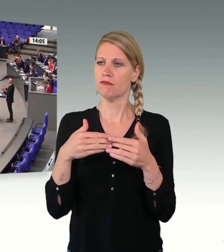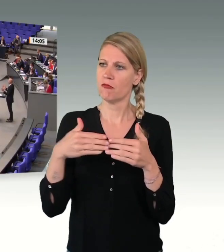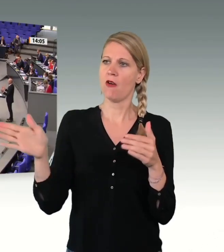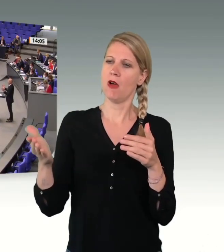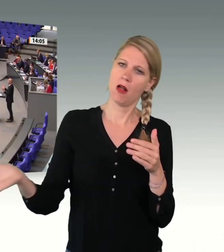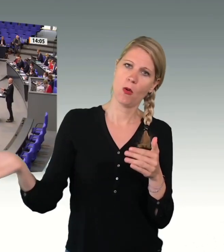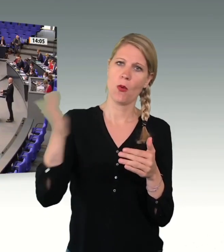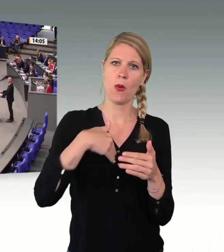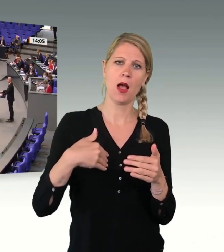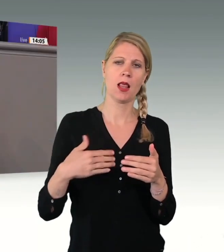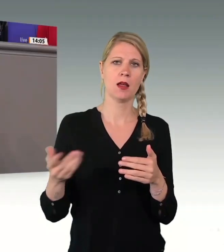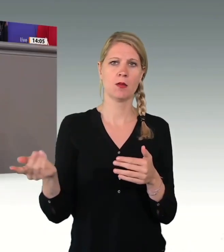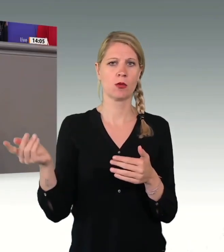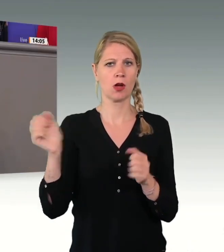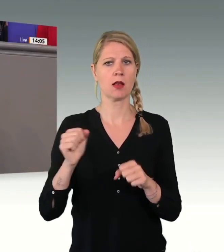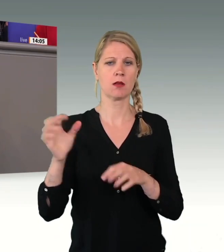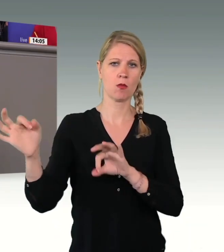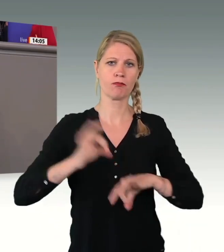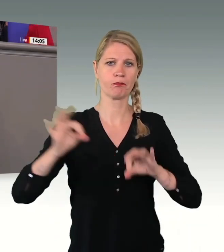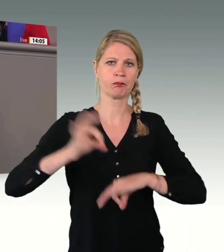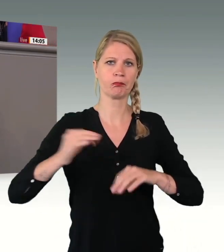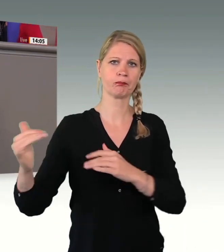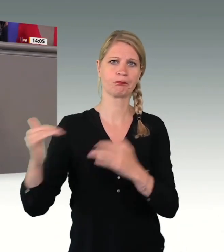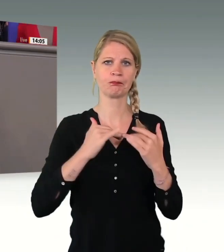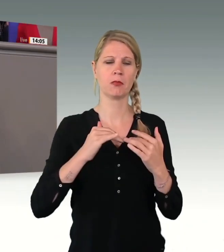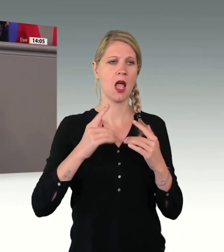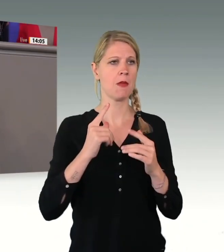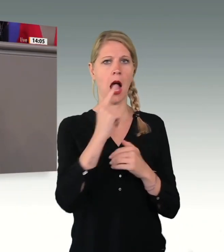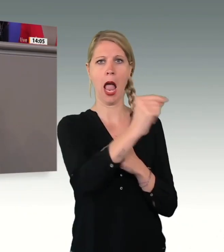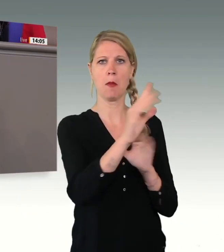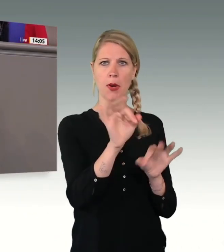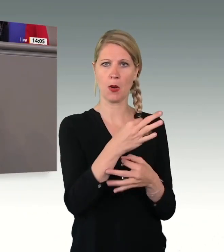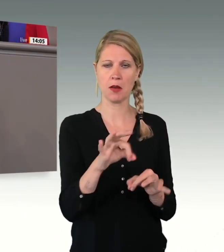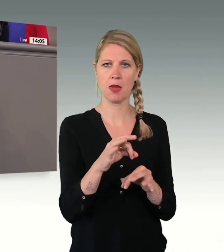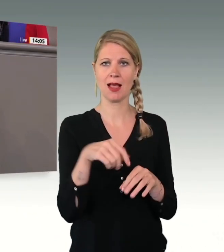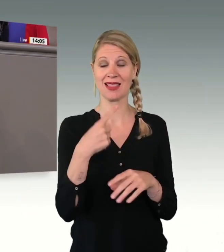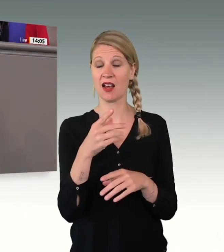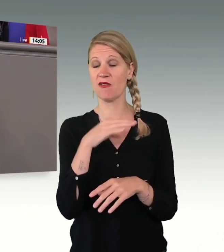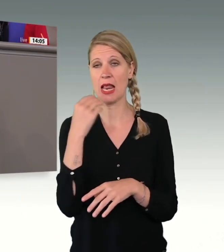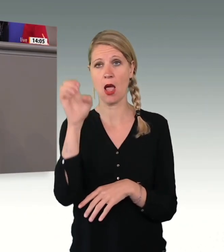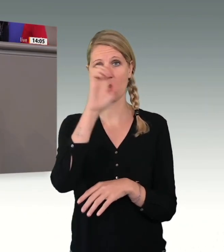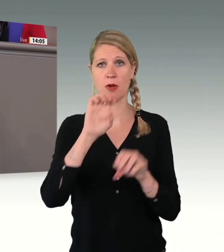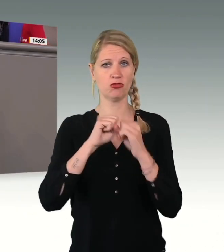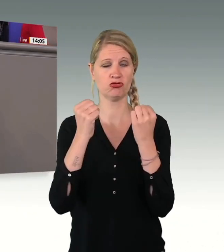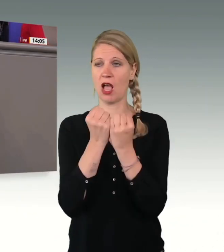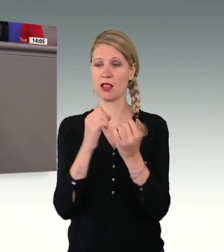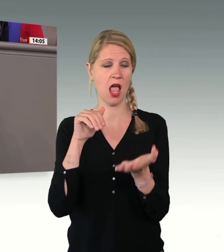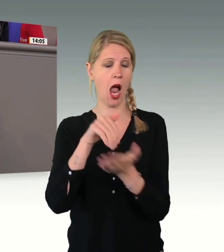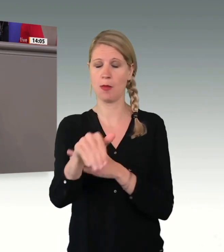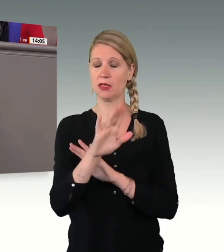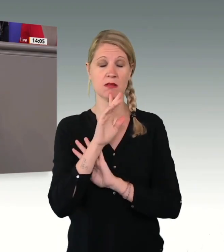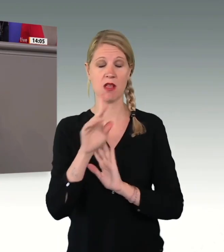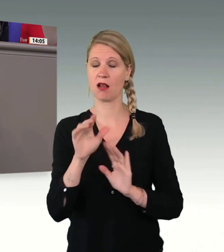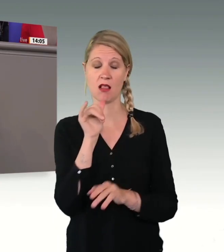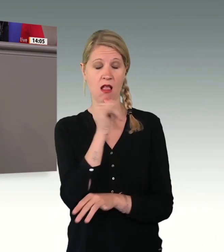lassen alle rein und niemand muss das Land mehr verlassen, dann werden ihnen ein Großteil der europäischen Staaten nicht mehr folgen, sondern sie werden auch Antwort auf die